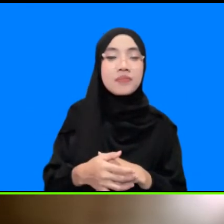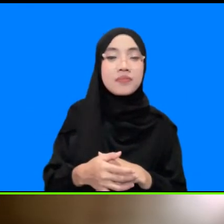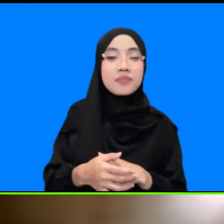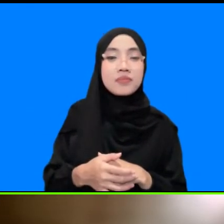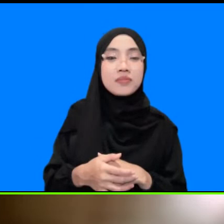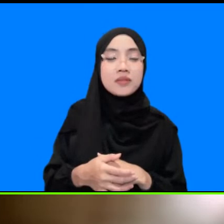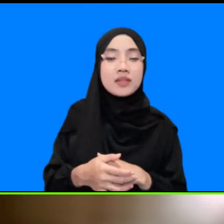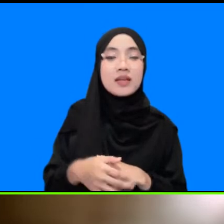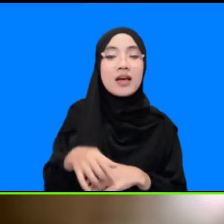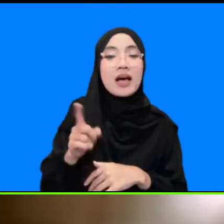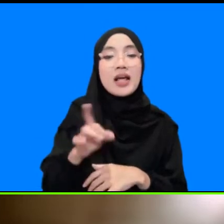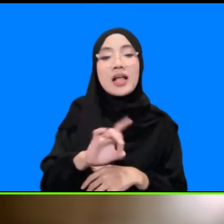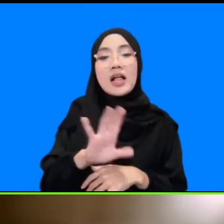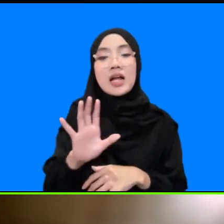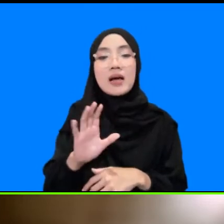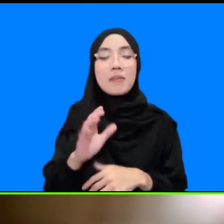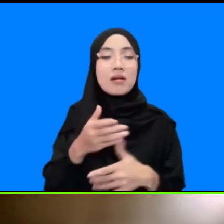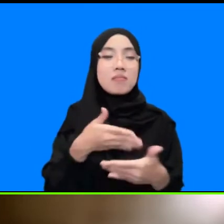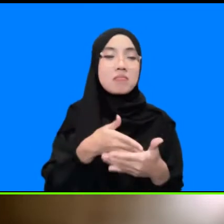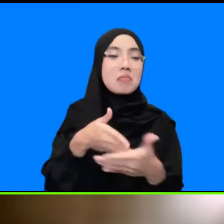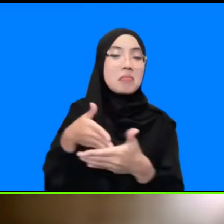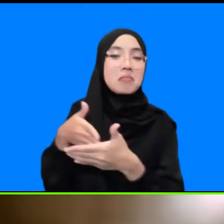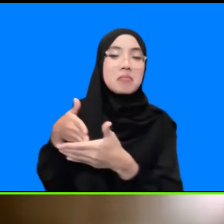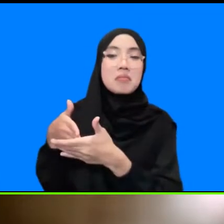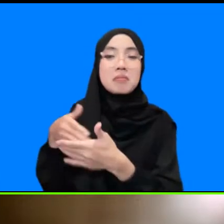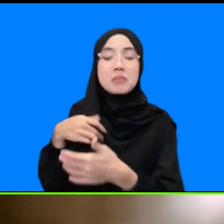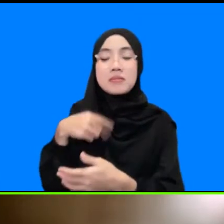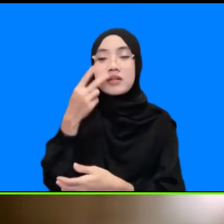ada juga obstacle yang saya lihat